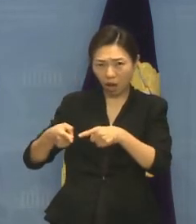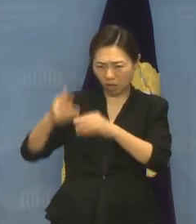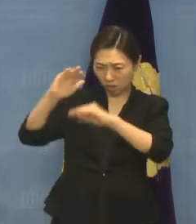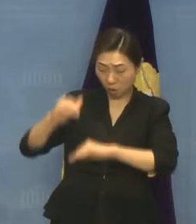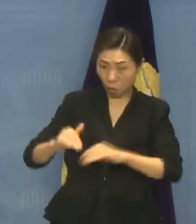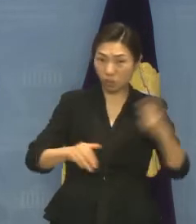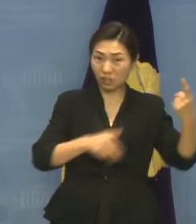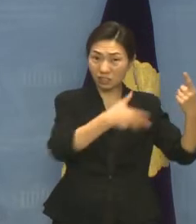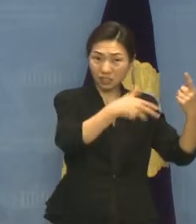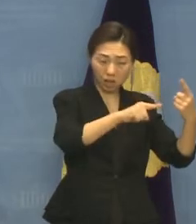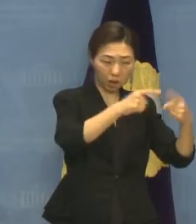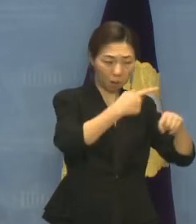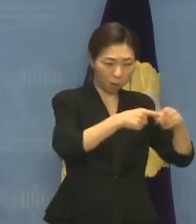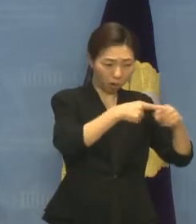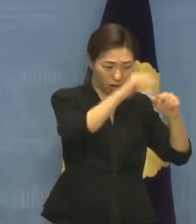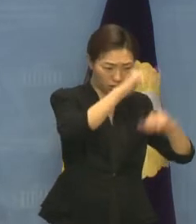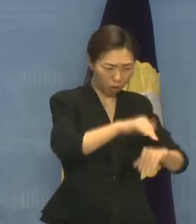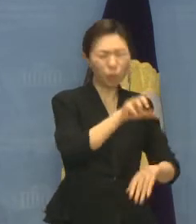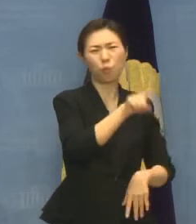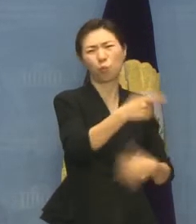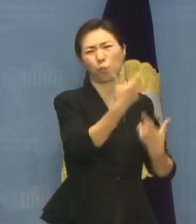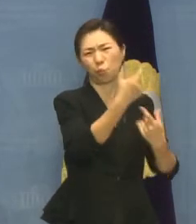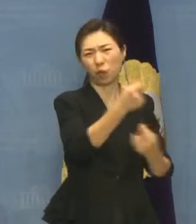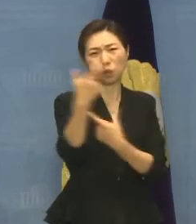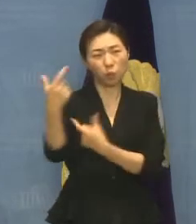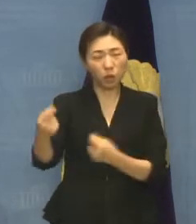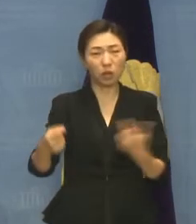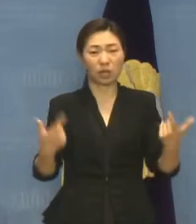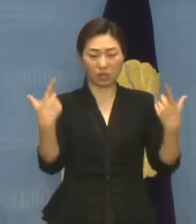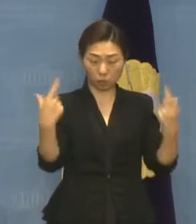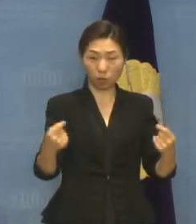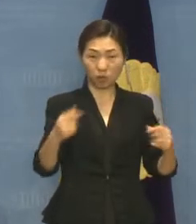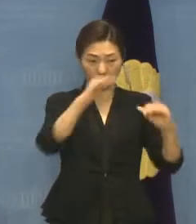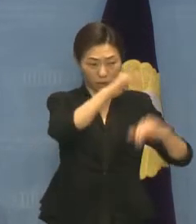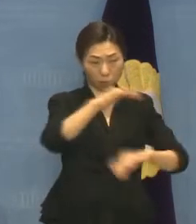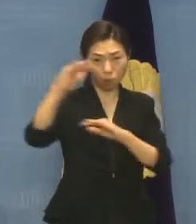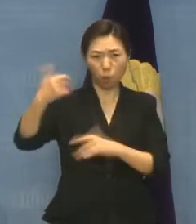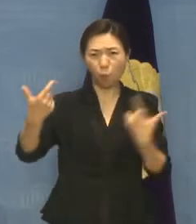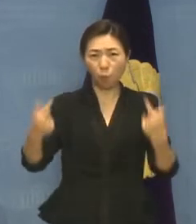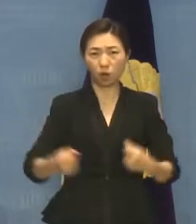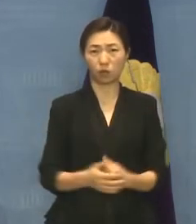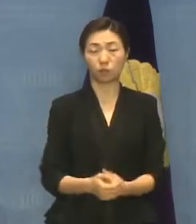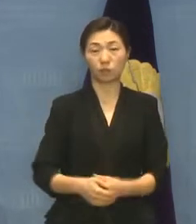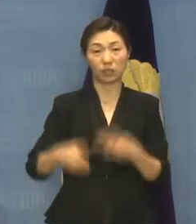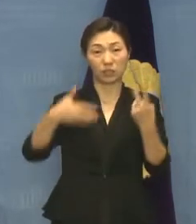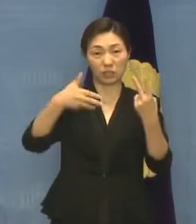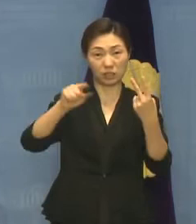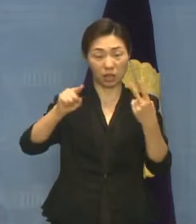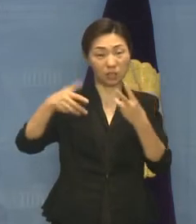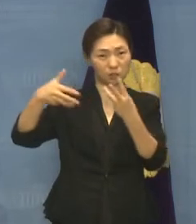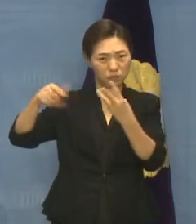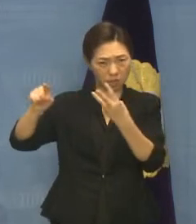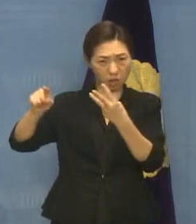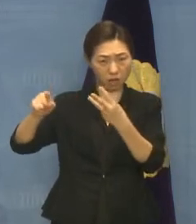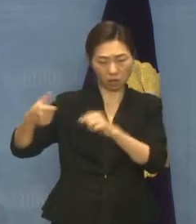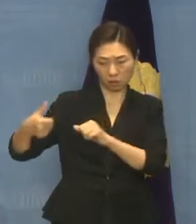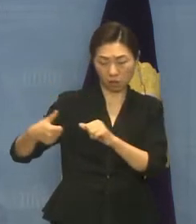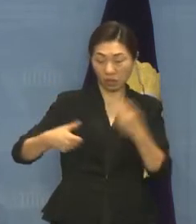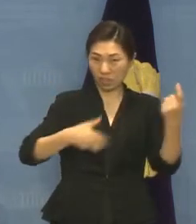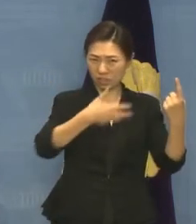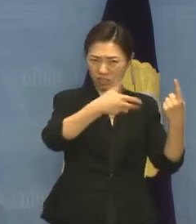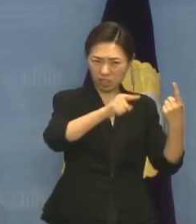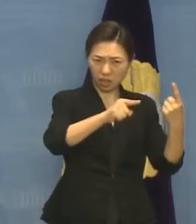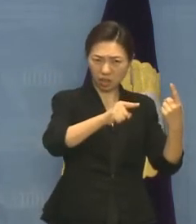내용에서 여실히 드러나고 있다. 우리는 1차 최종 견해 권고사항을 성실히 이행하지 않은